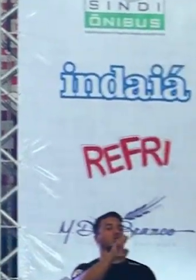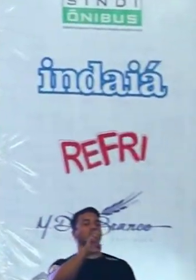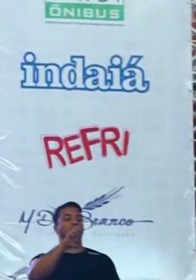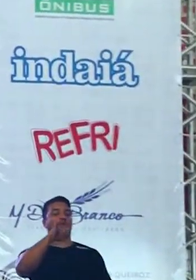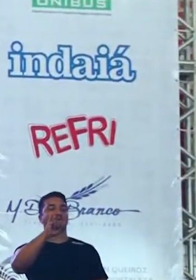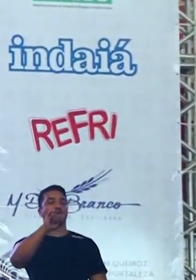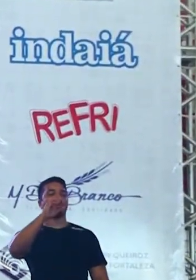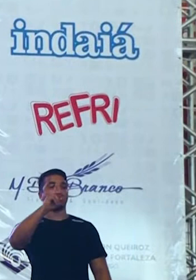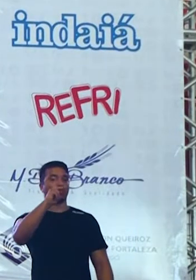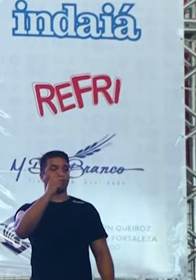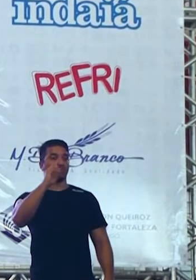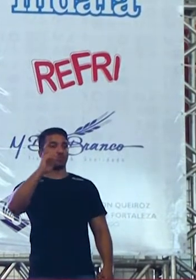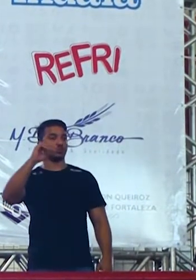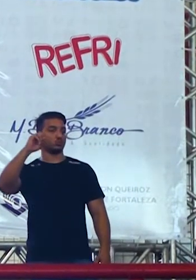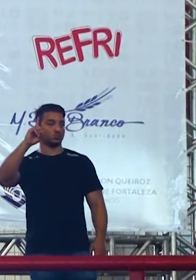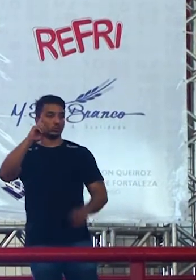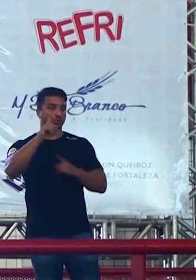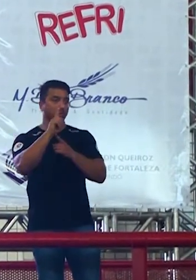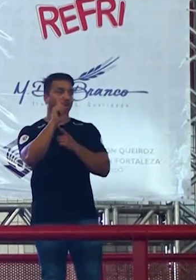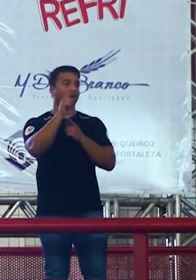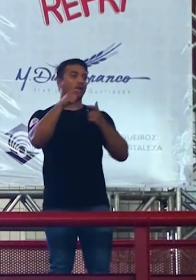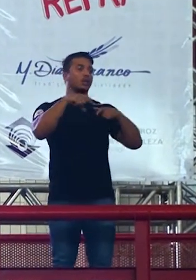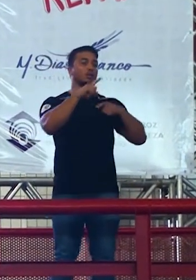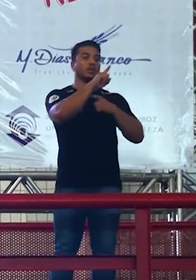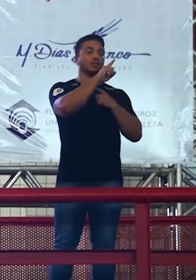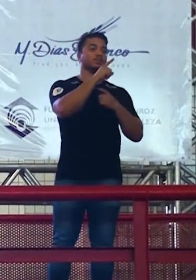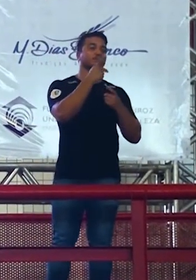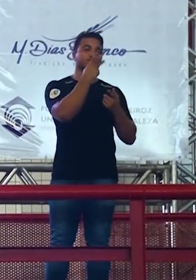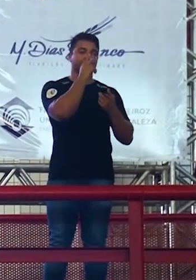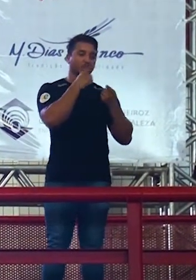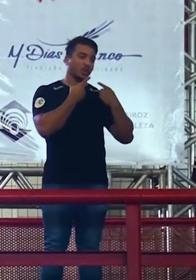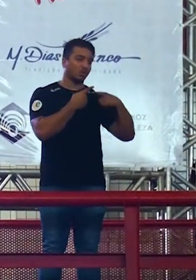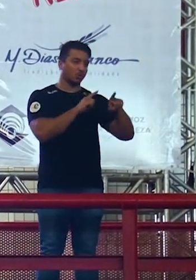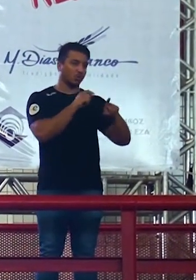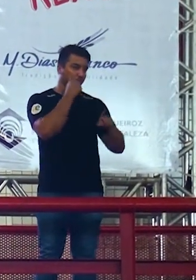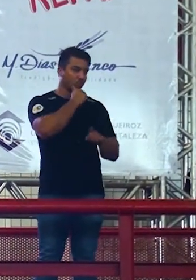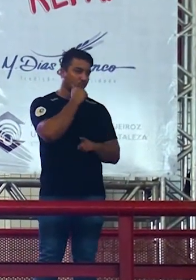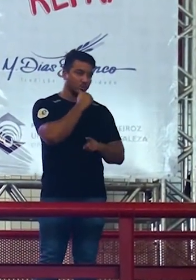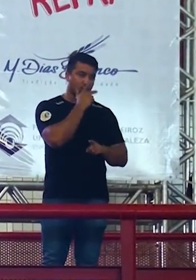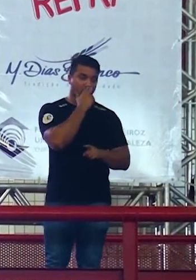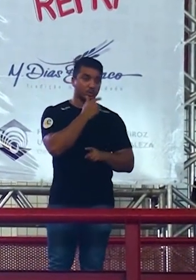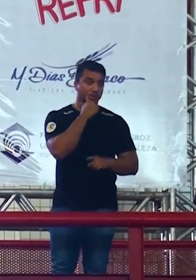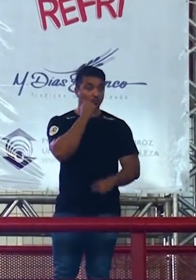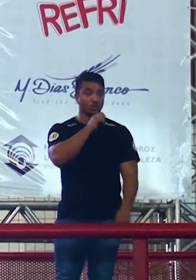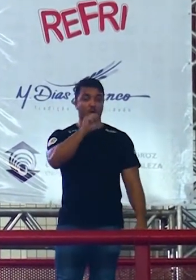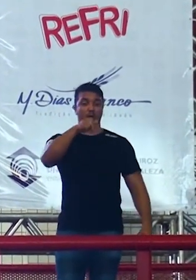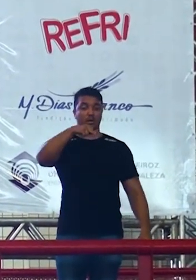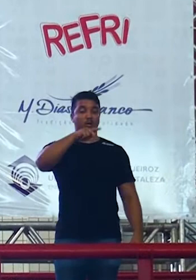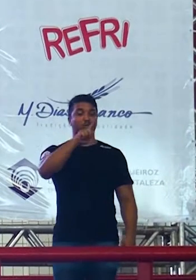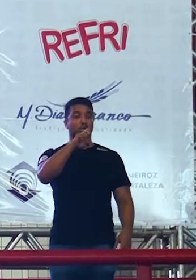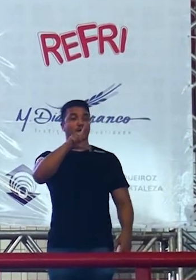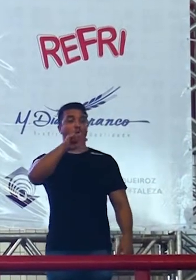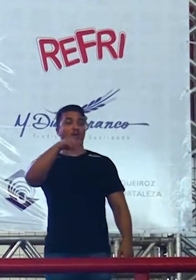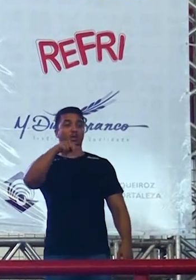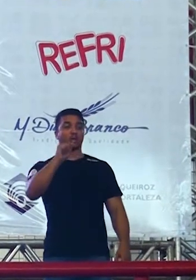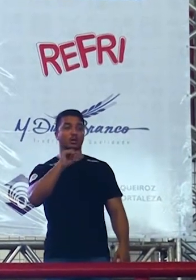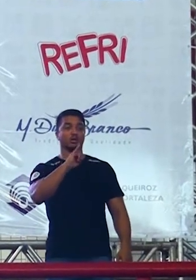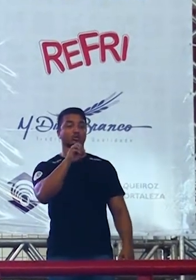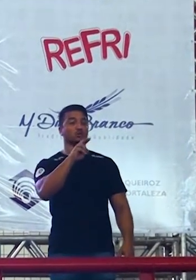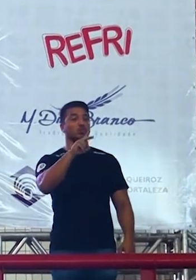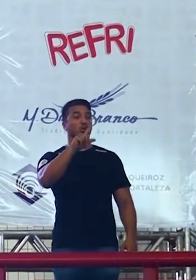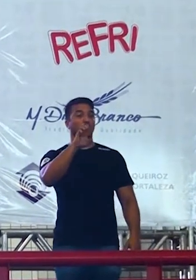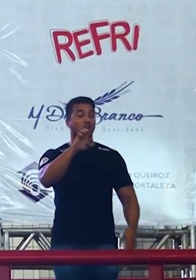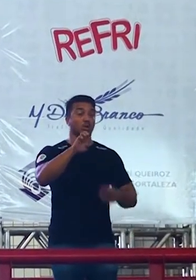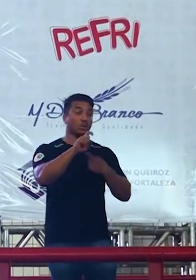circuito de assédio sexual de violência sexual contra elas Angelina Juli inclusive entrou na campanha essa